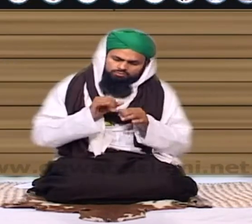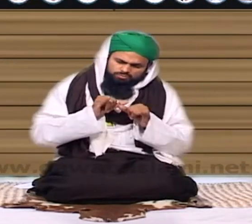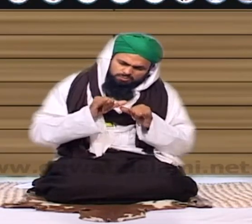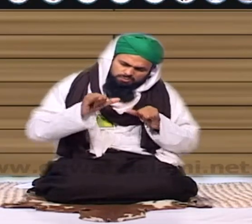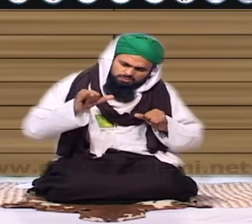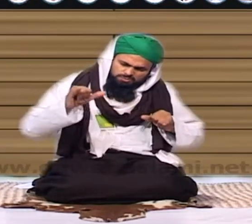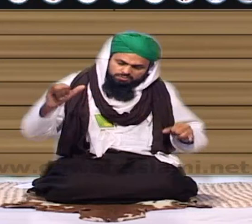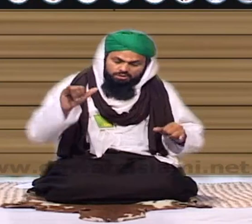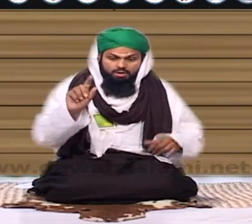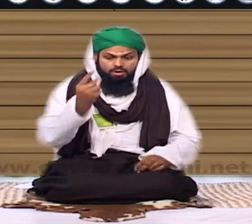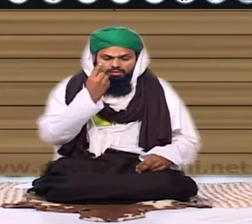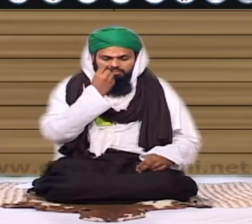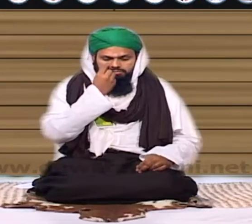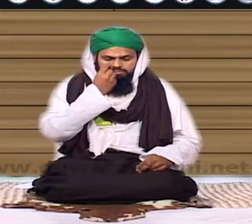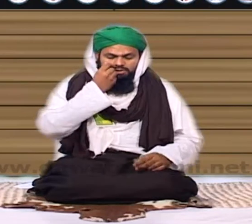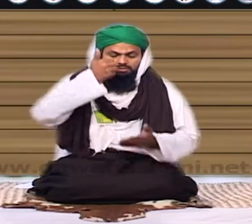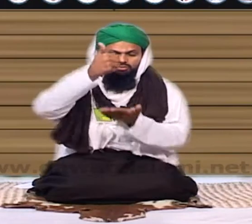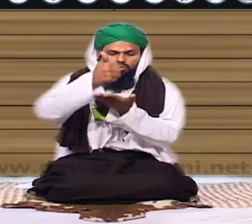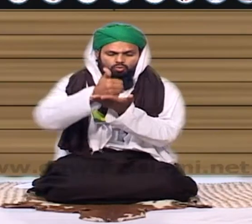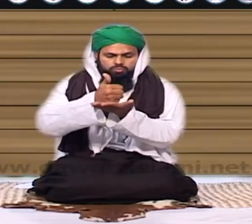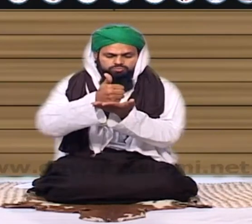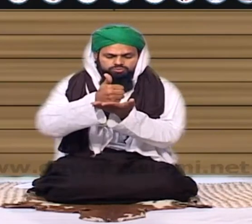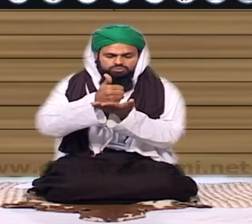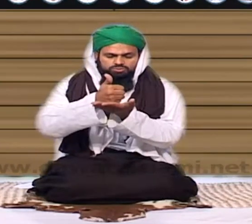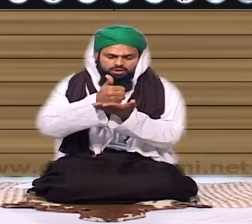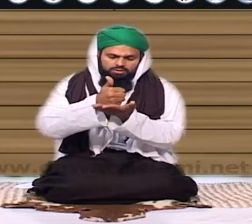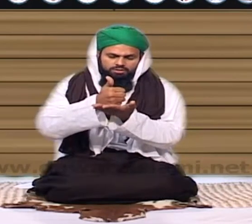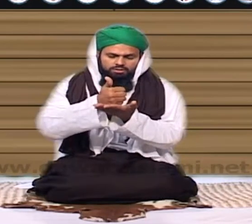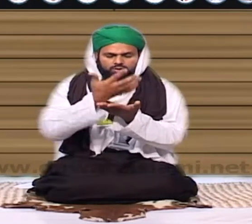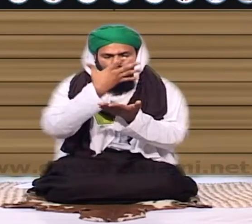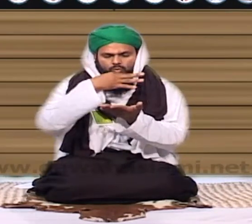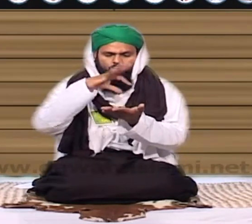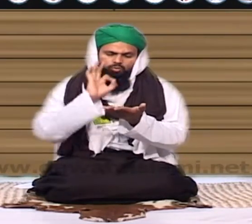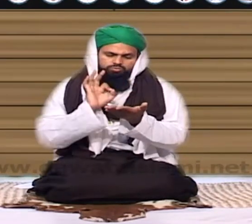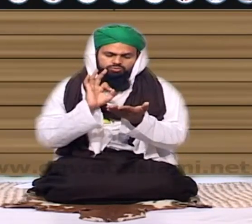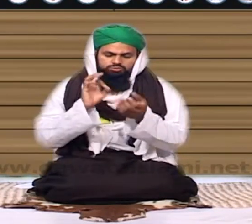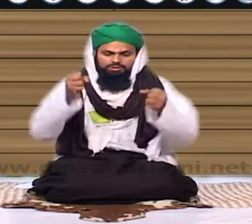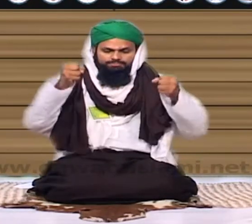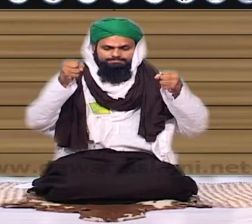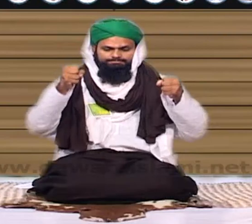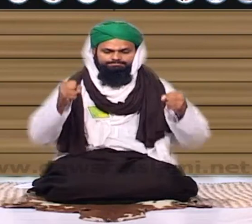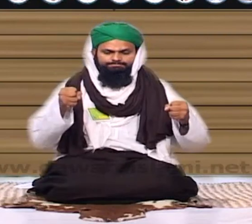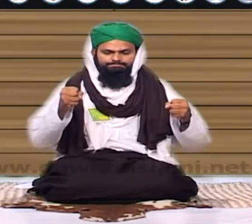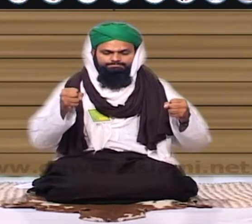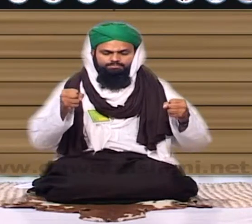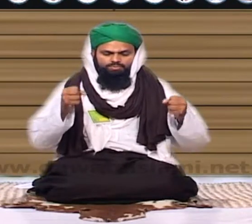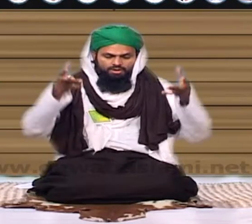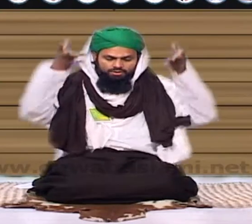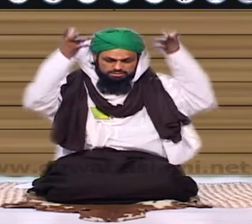ایک آلی شان تخت بچھا ہے اور اس تخت پر ایک خوب رو نوجوان سر پر تاج